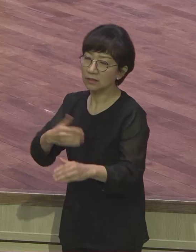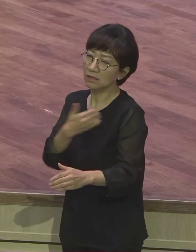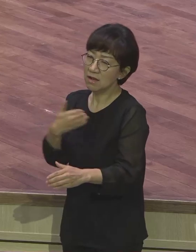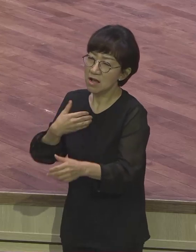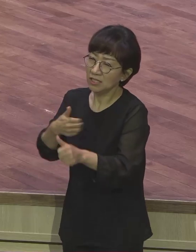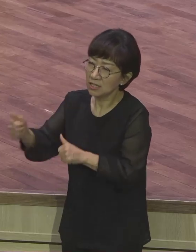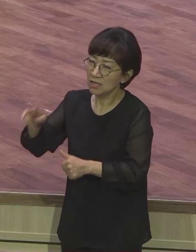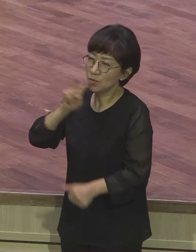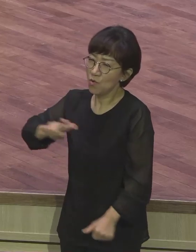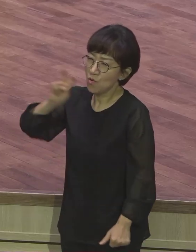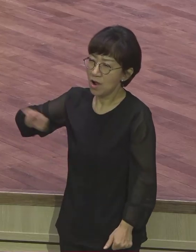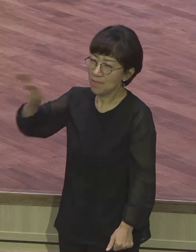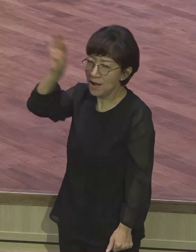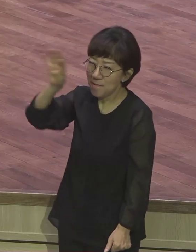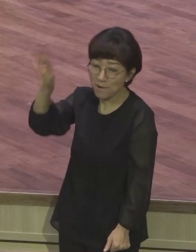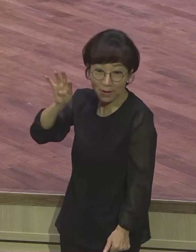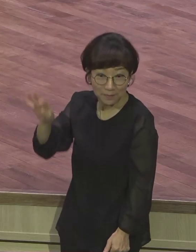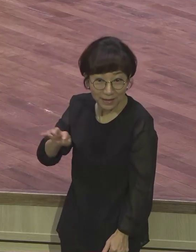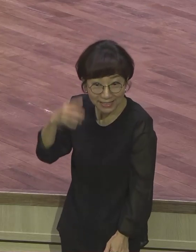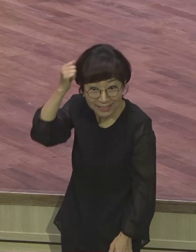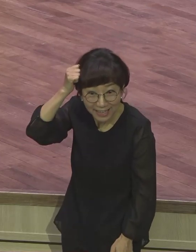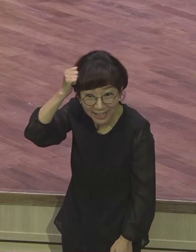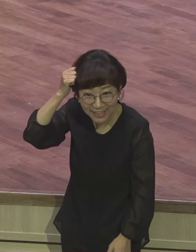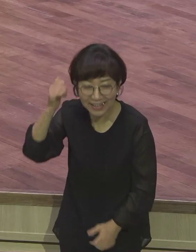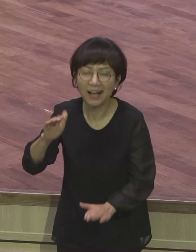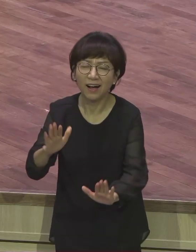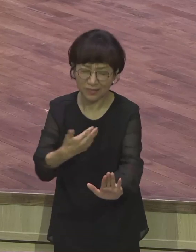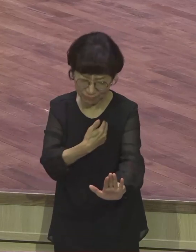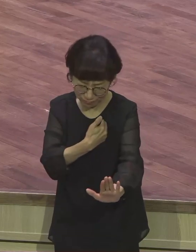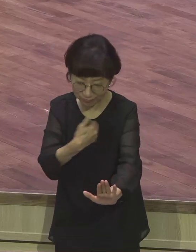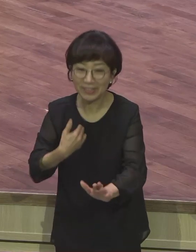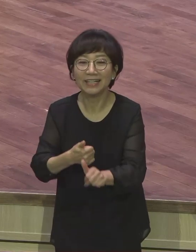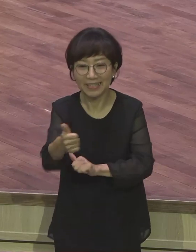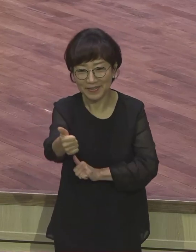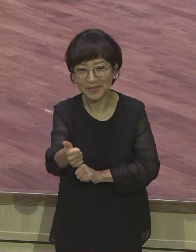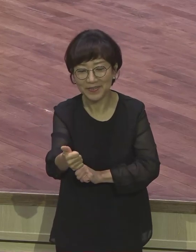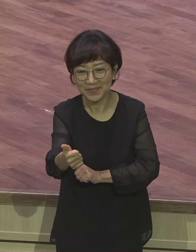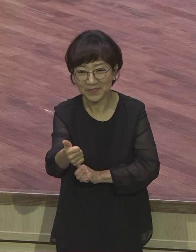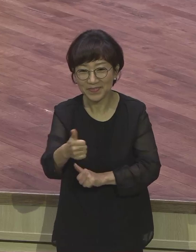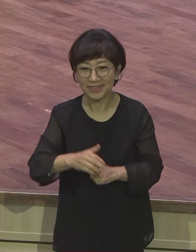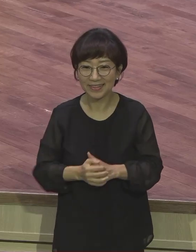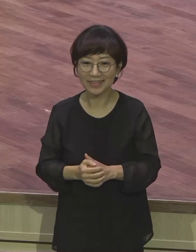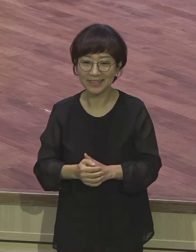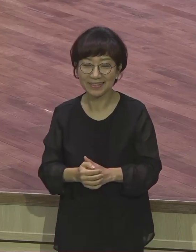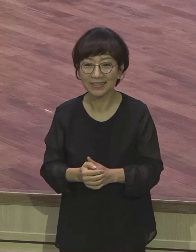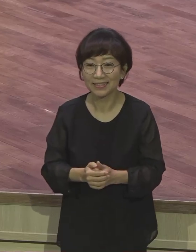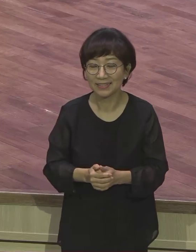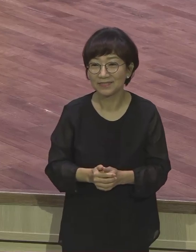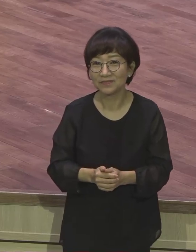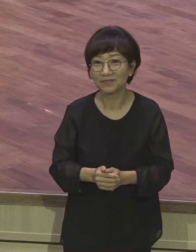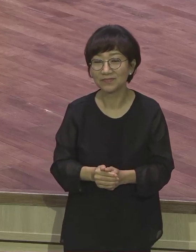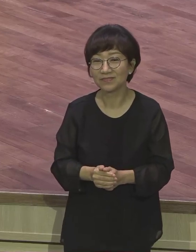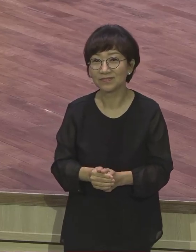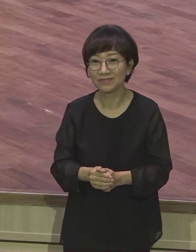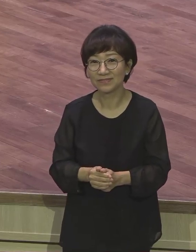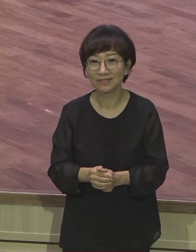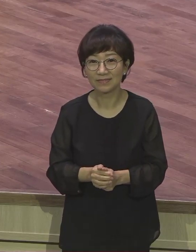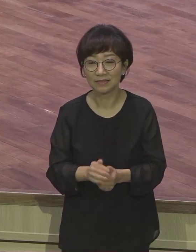아멘. 넉넉히 이긴다고요. 이긴 자의 승리자의 모습 아십니까? 패배자의